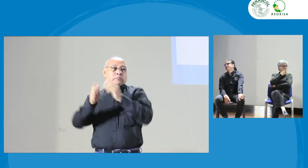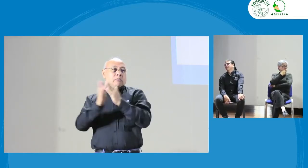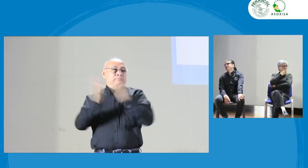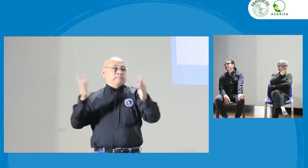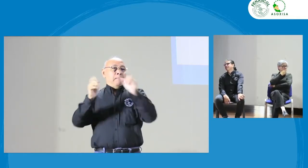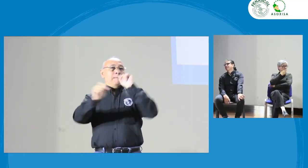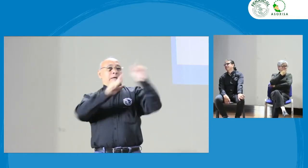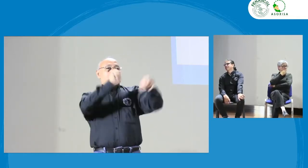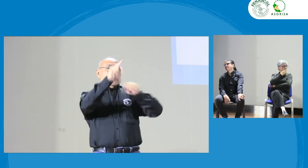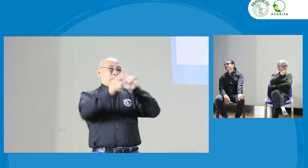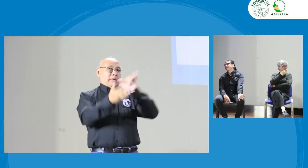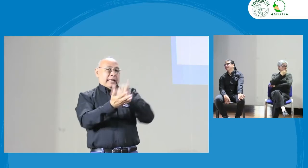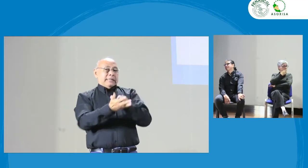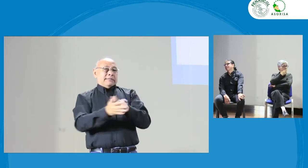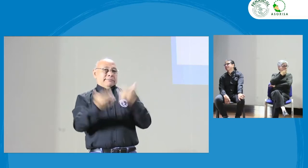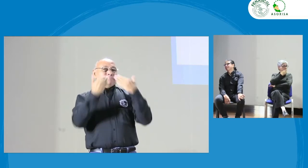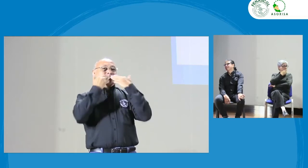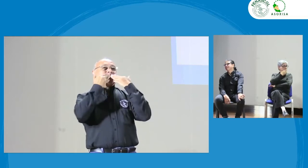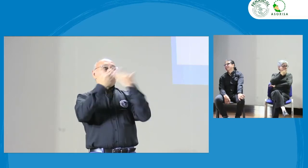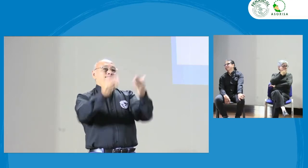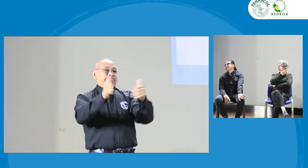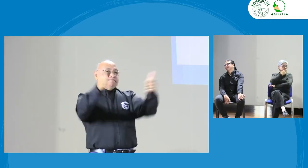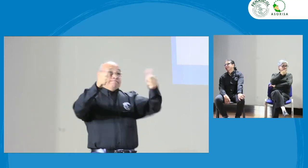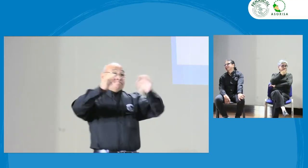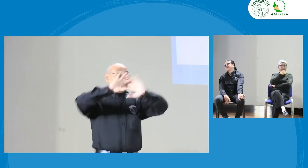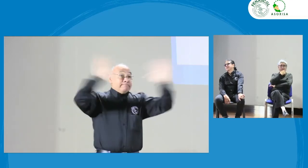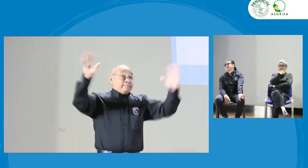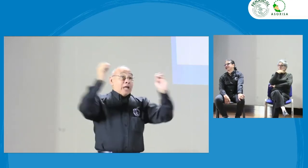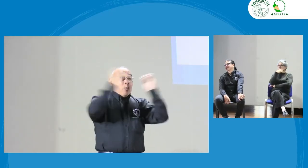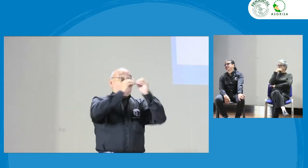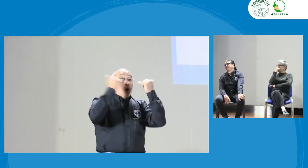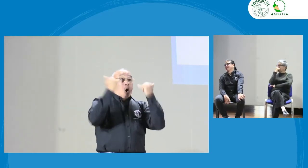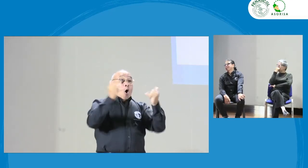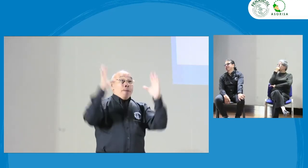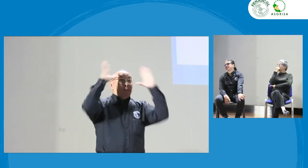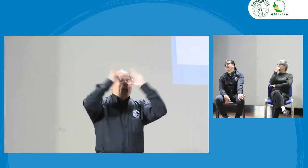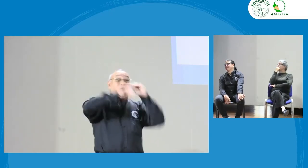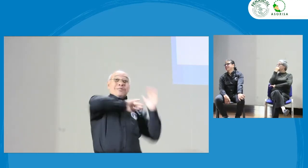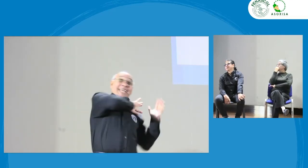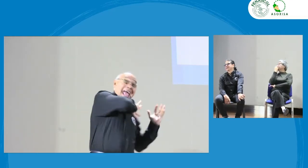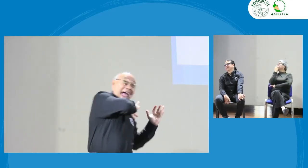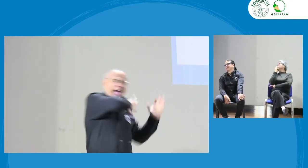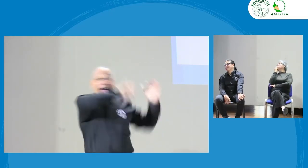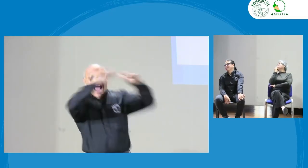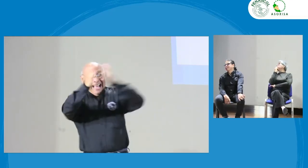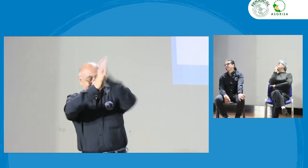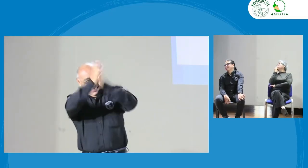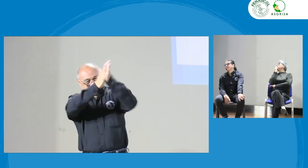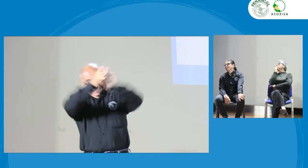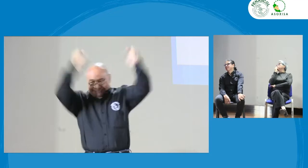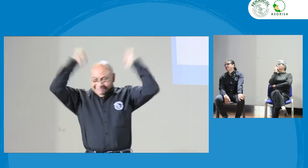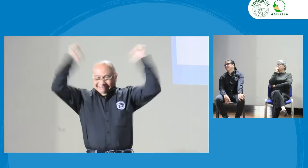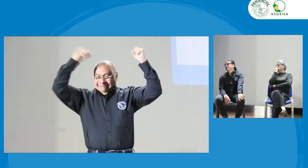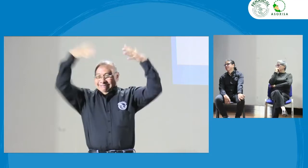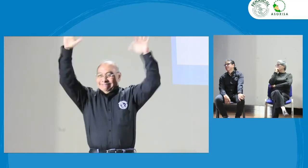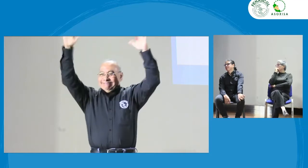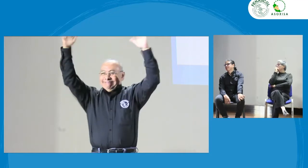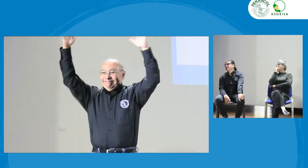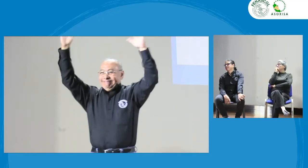debemos tener control del tiempo. Así que, muchas gracias, y estamos de acuerdo que vamos a ir todos a las terminales. Esto